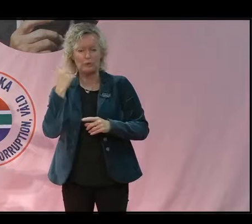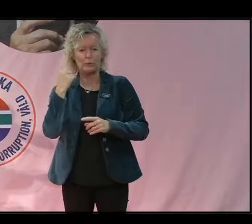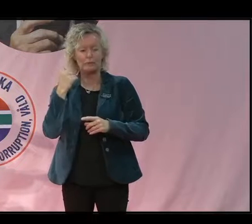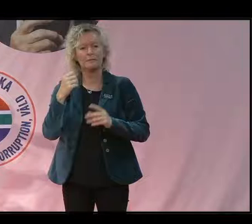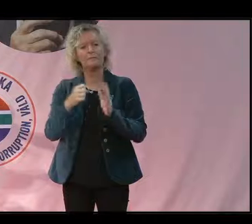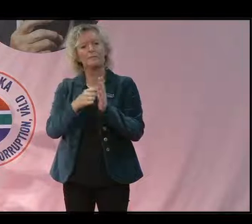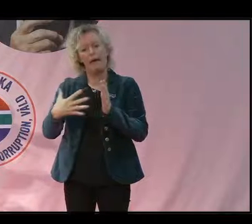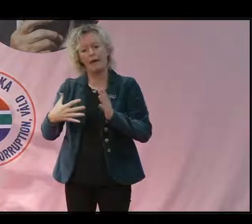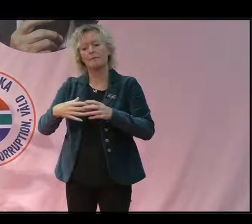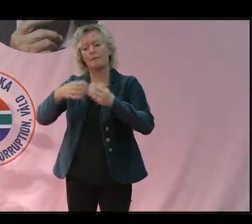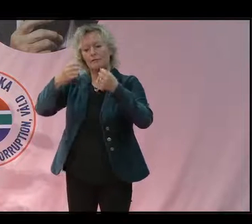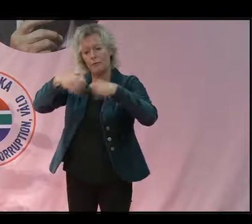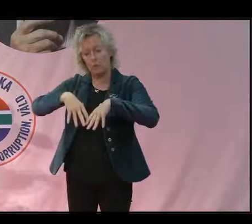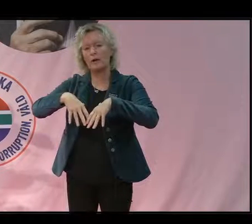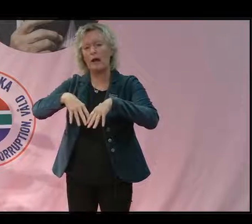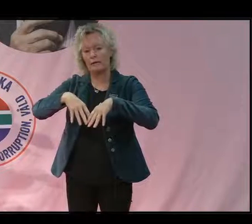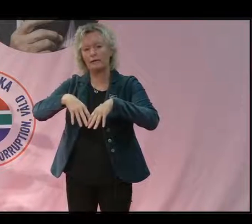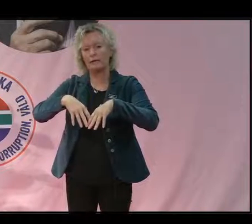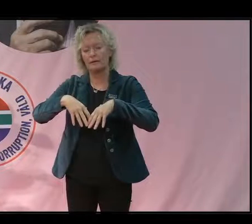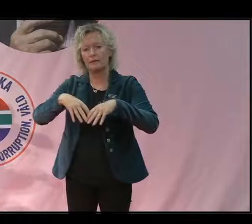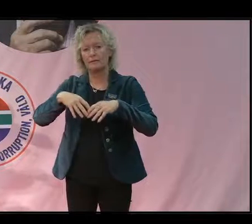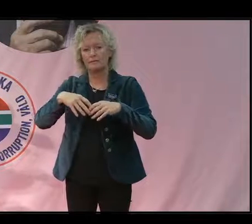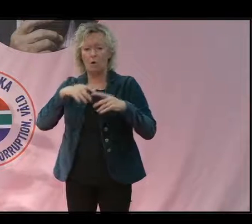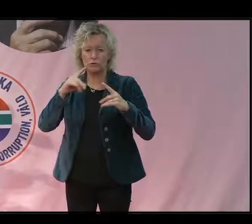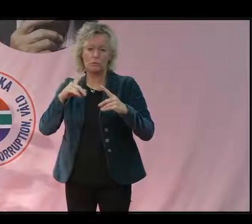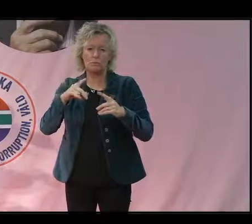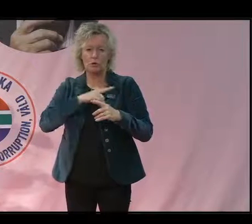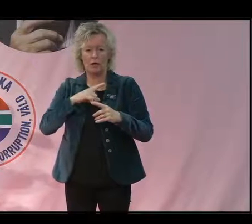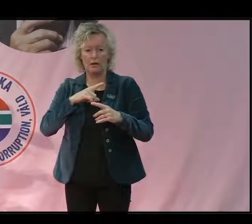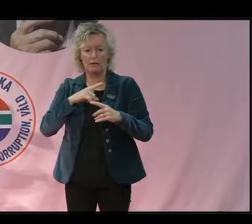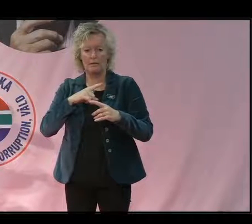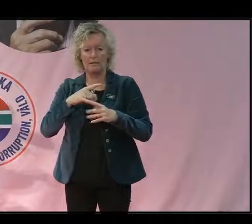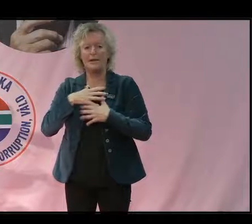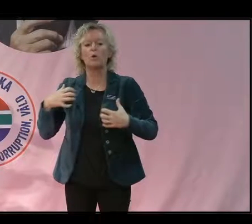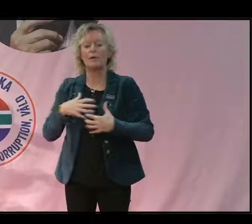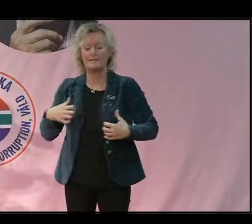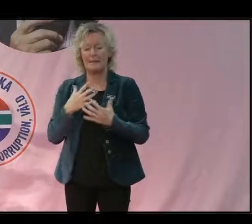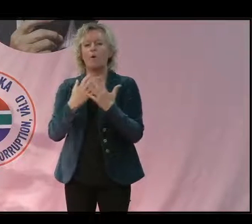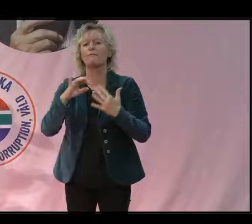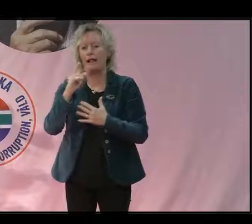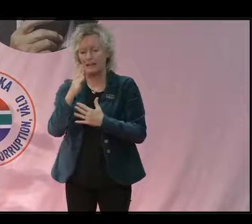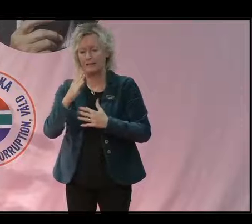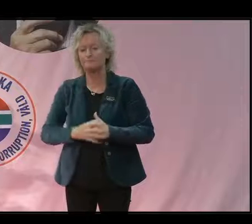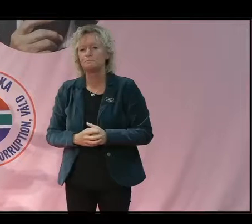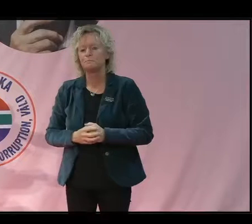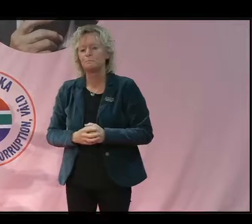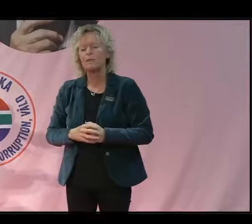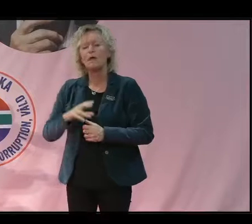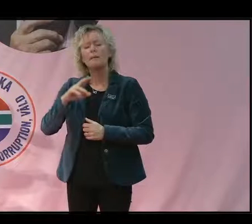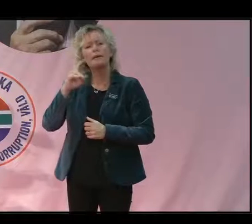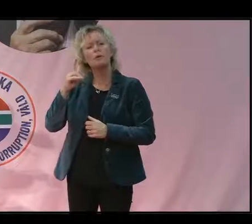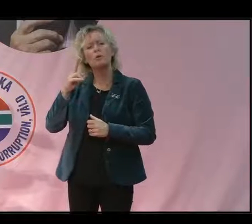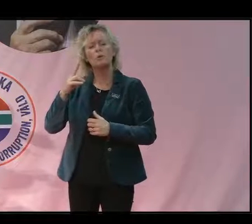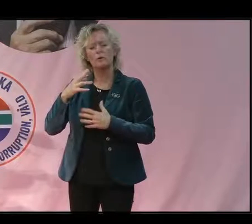leder till förlust av biologisk mångfald. Och det man är orolig för nu framförallt är att den här